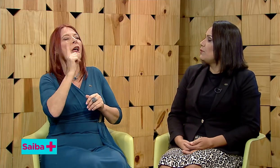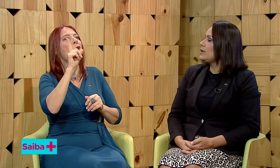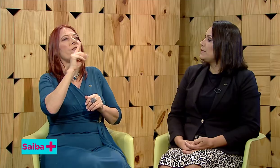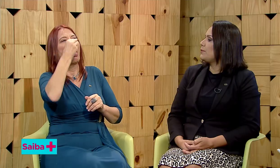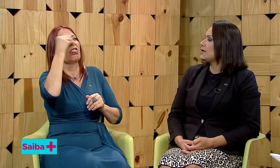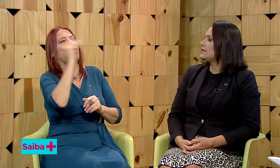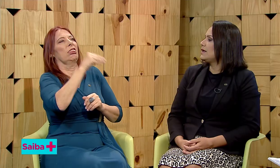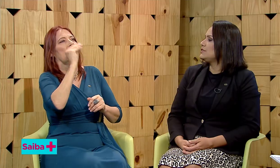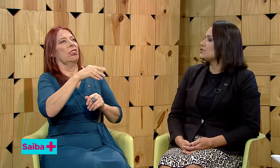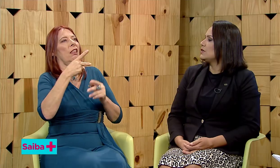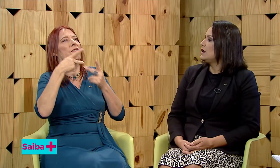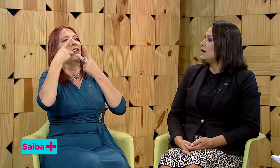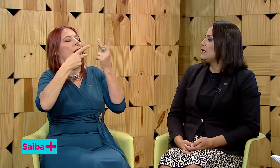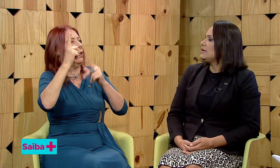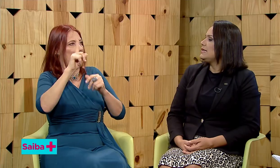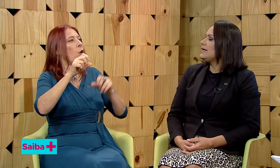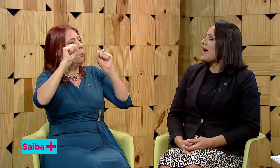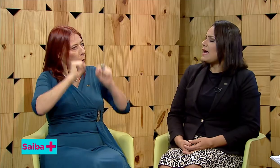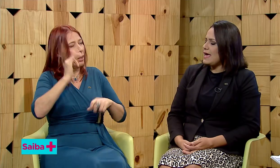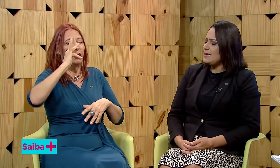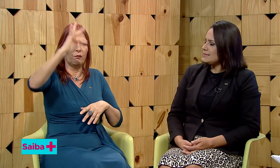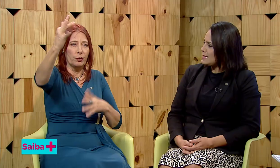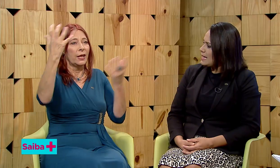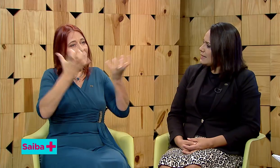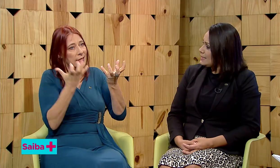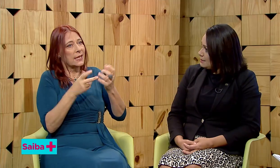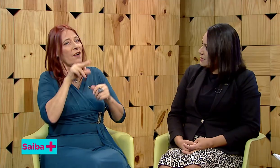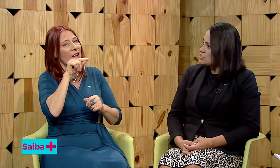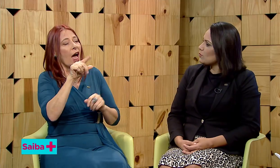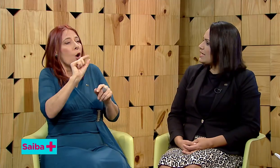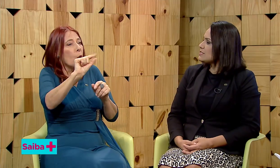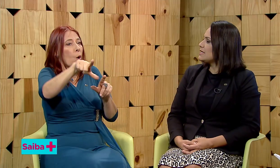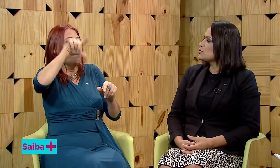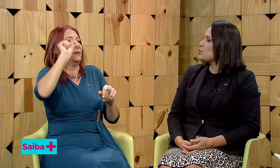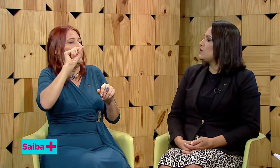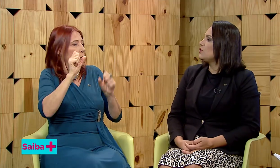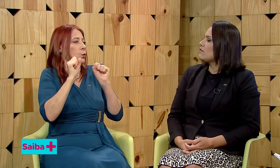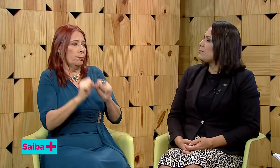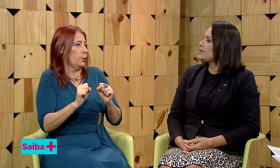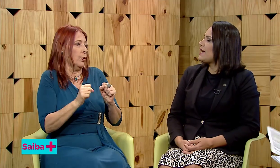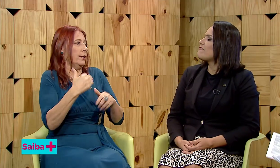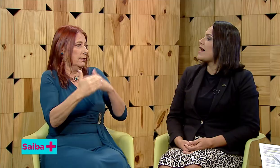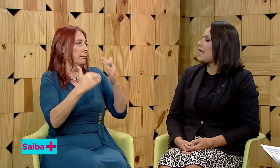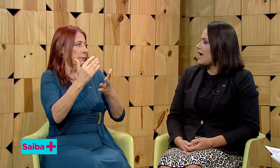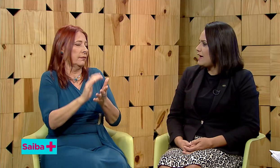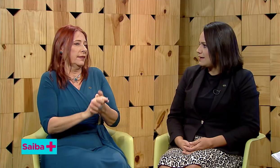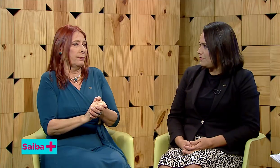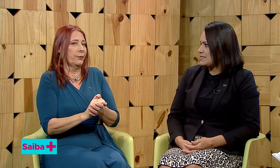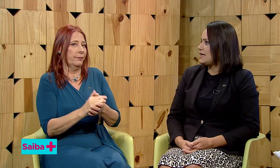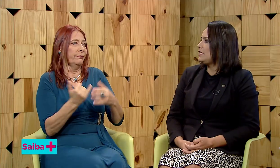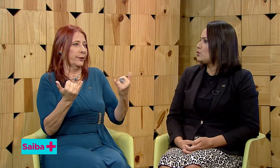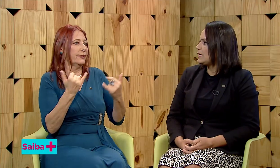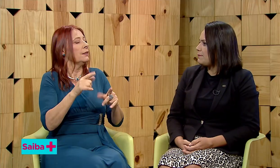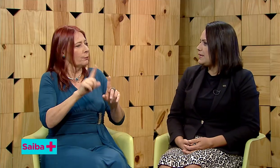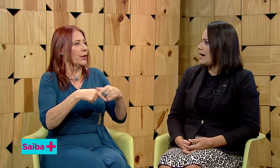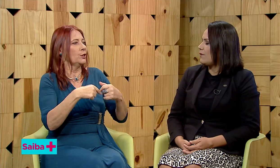muito importante. Ensinar Libras não quer dizer que o seu filho não vai poder falar, fazer leitura labial.